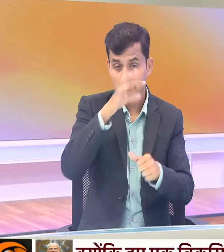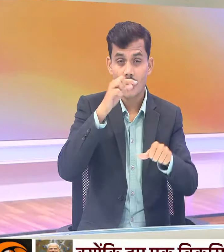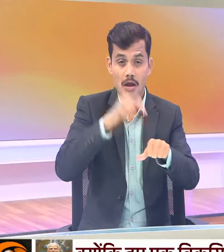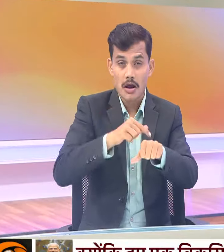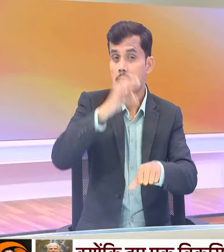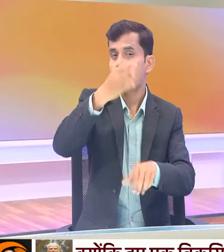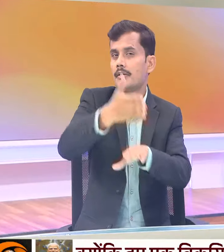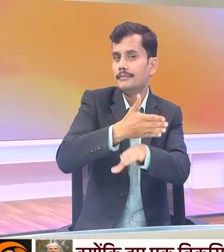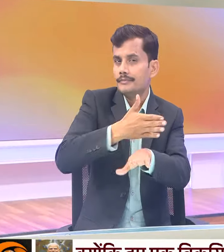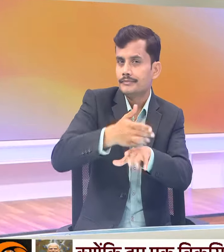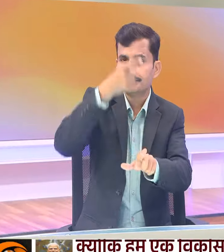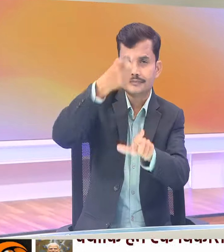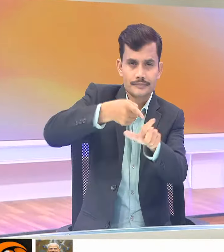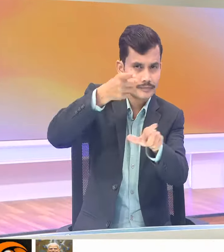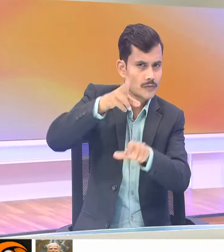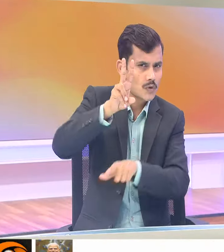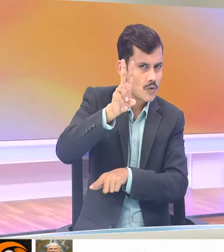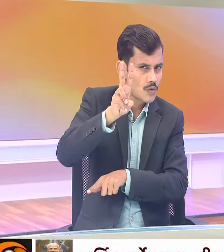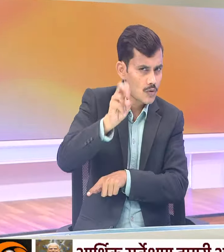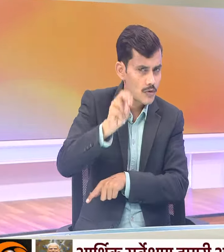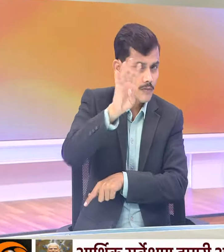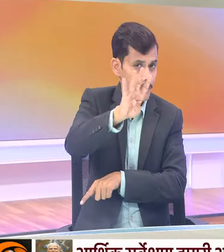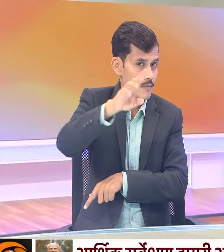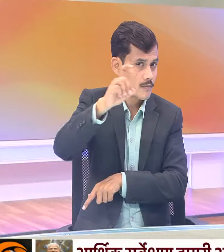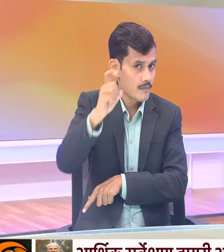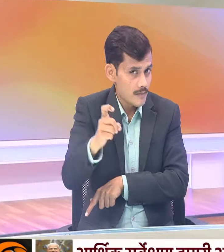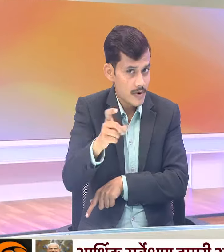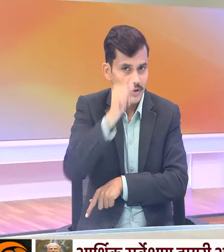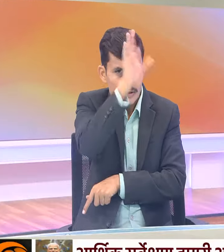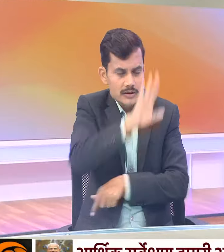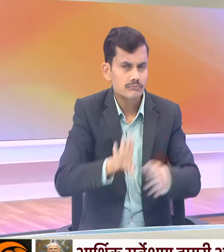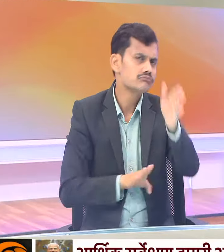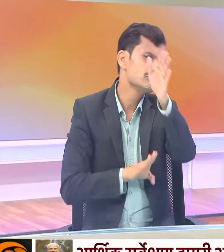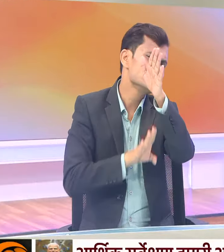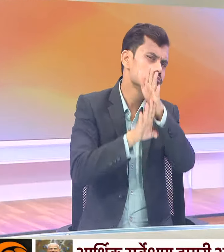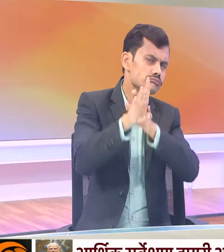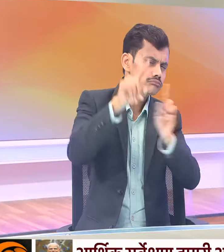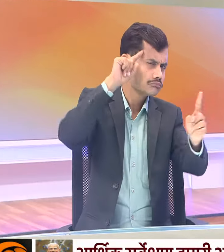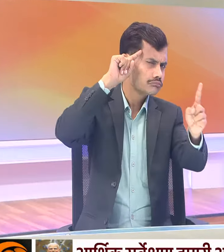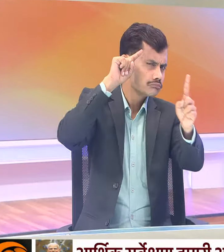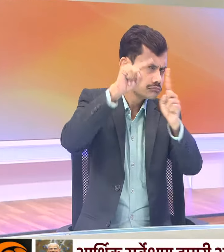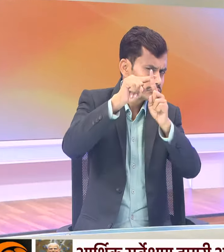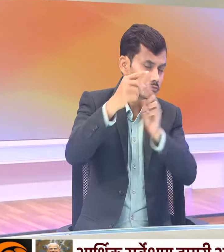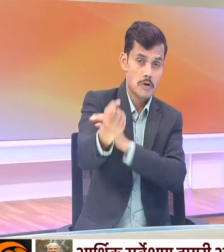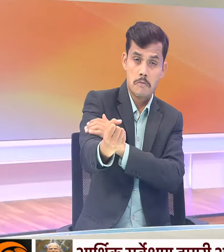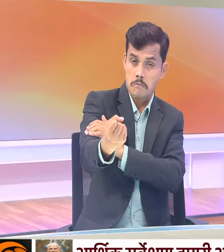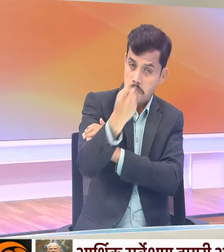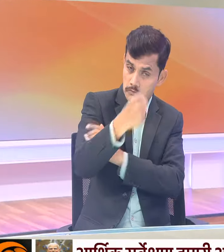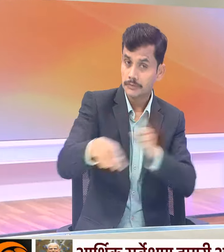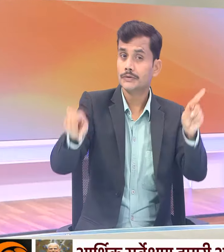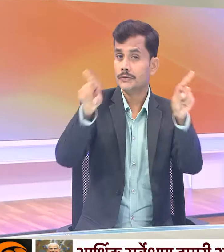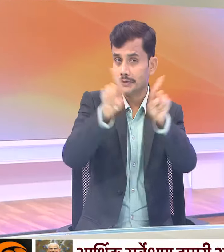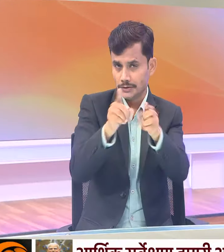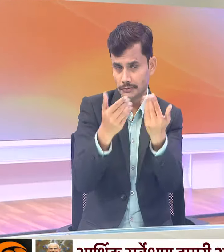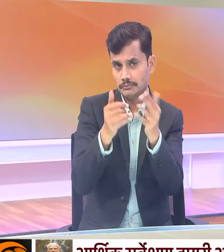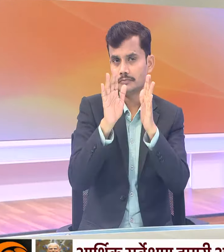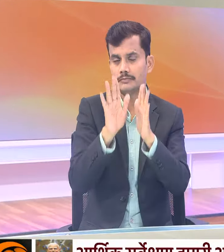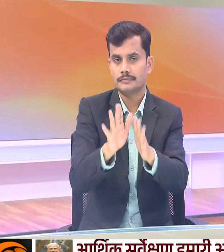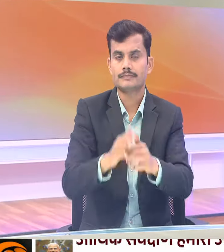दो हजार सैटालीस के विकसित भारत के सपने मजबूत करने वाला होगा।